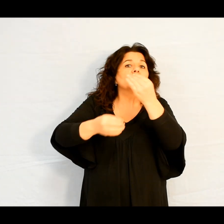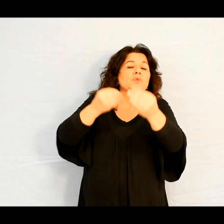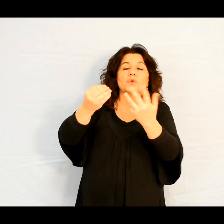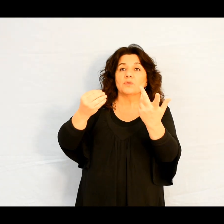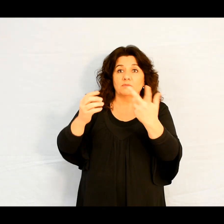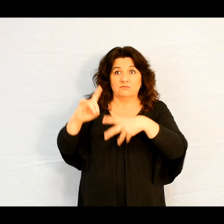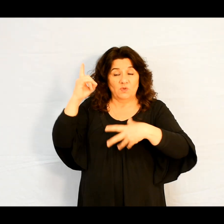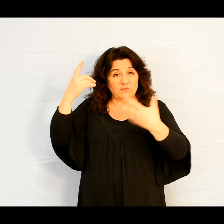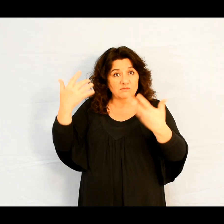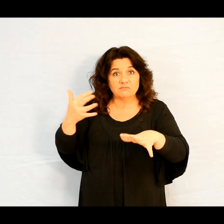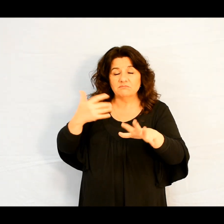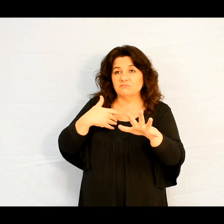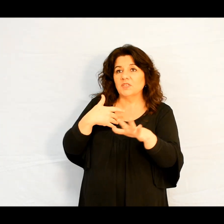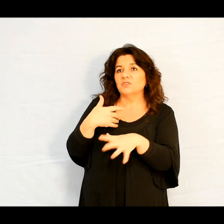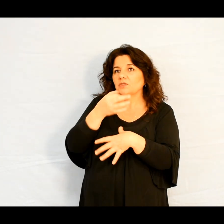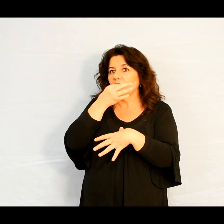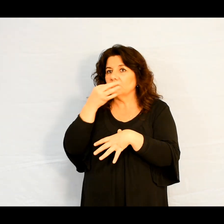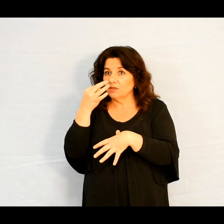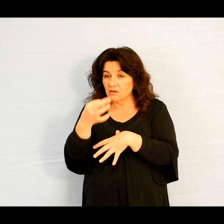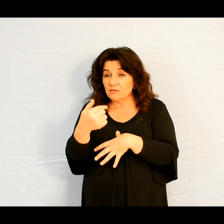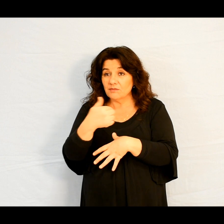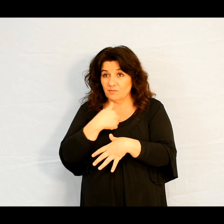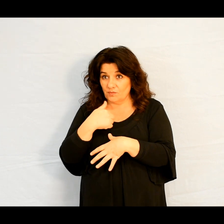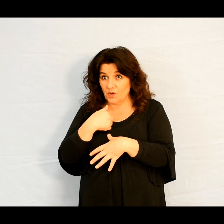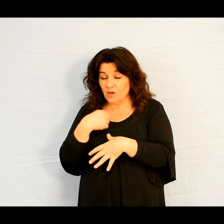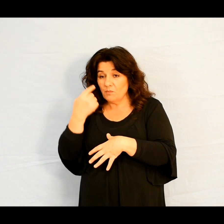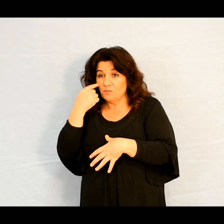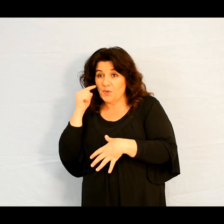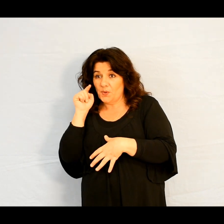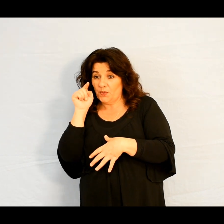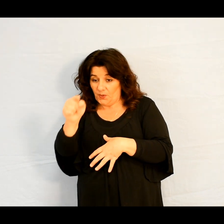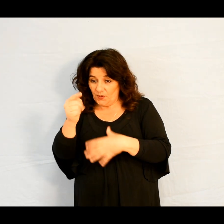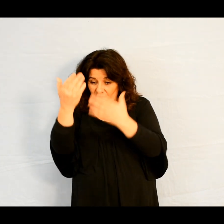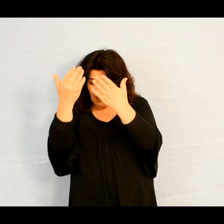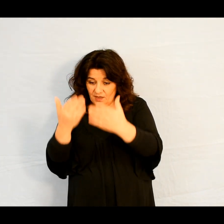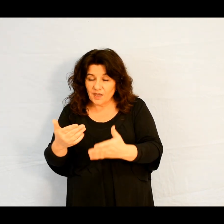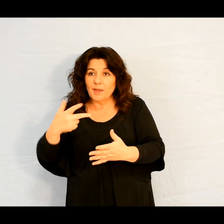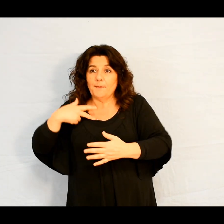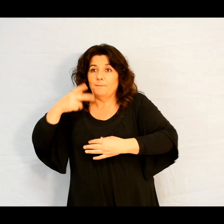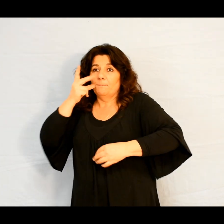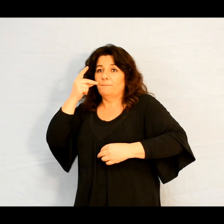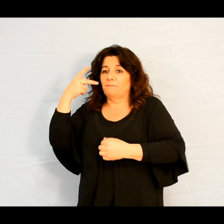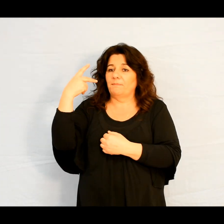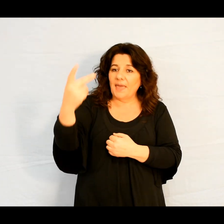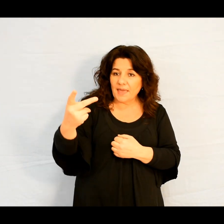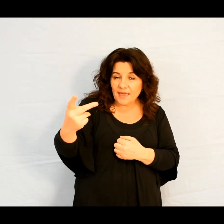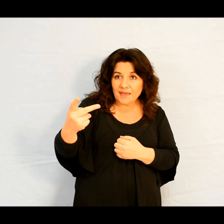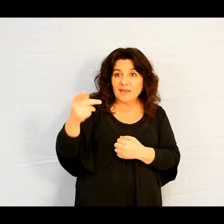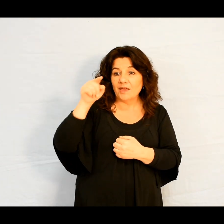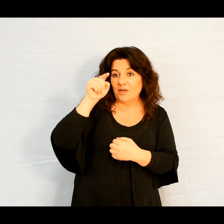Moi je serai pour lui un Père et lui sera pour moi un Fils »